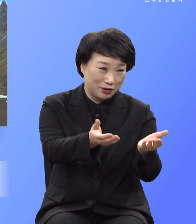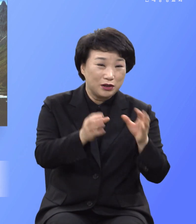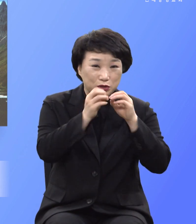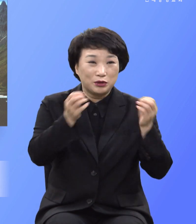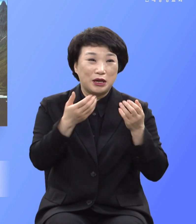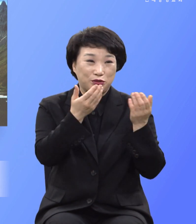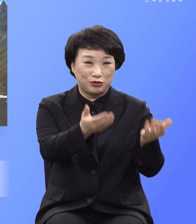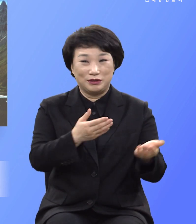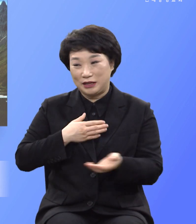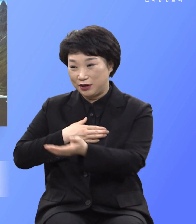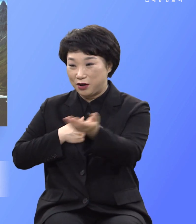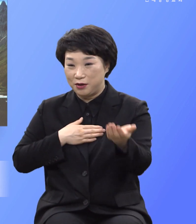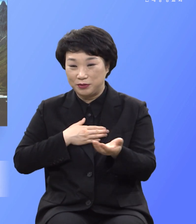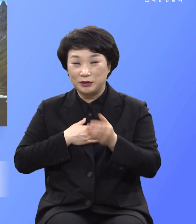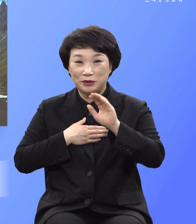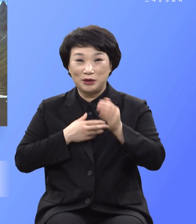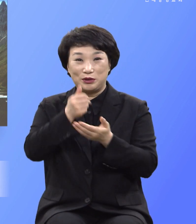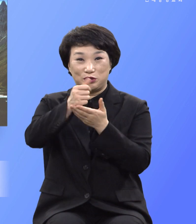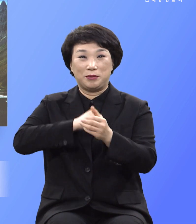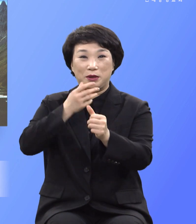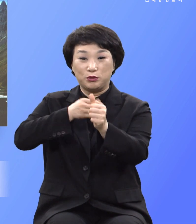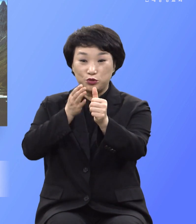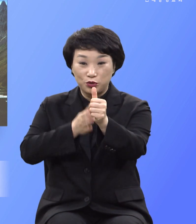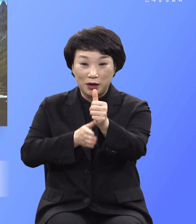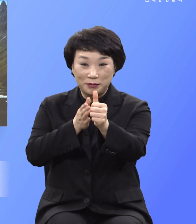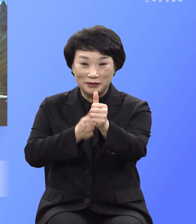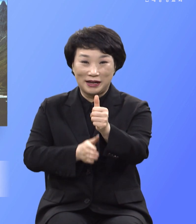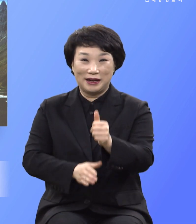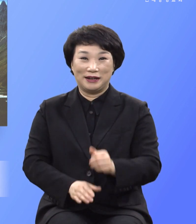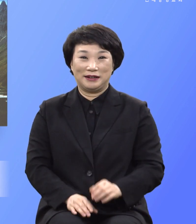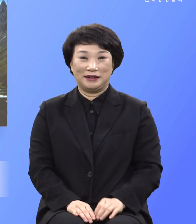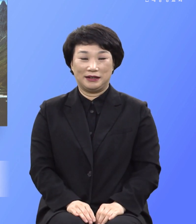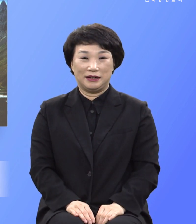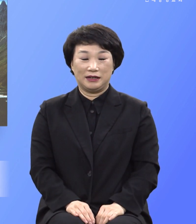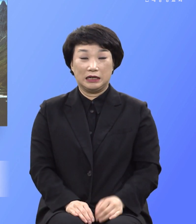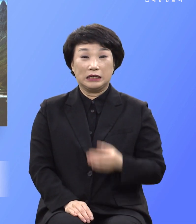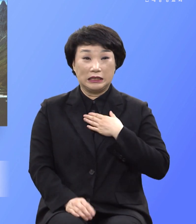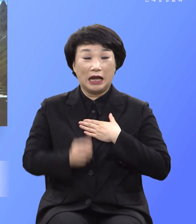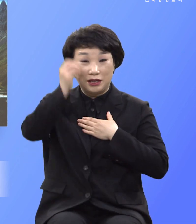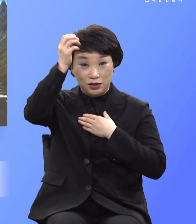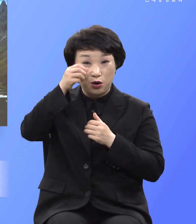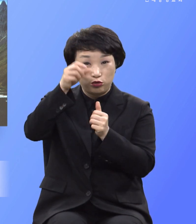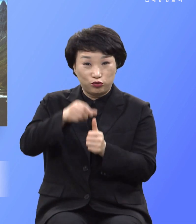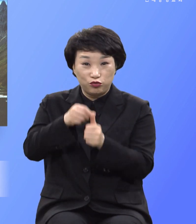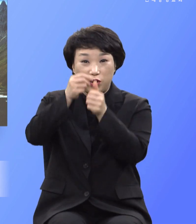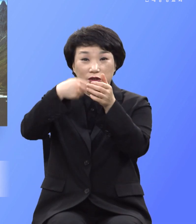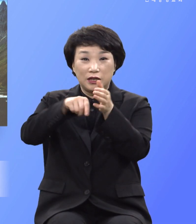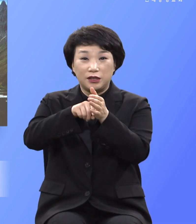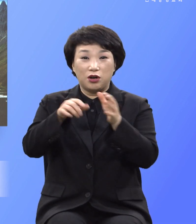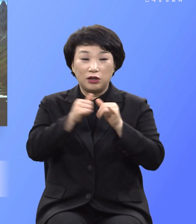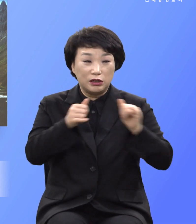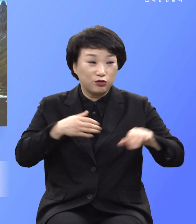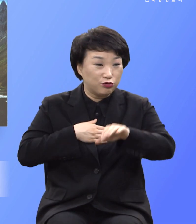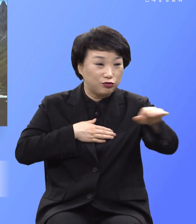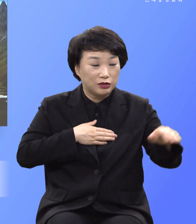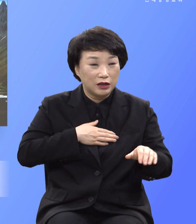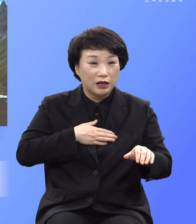되기를 주님의 이름으로 추간합니다 내 영혼 살리려 인류의 영혼 한 사람도